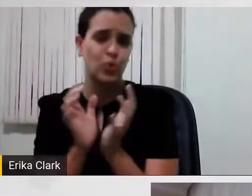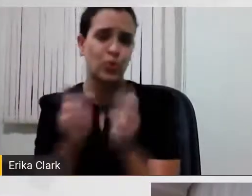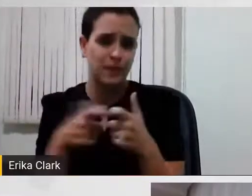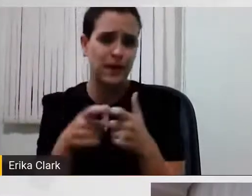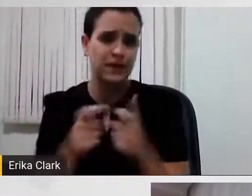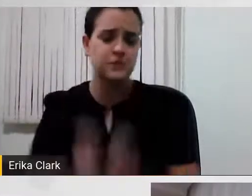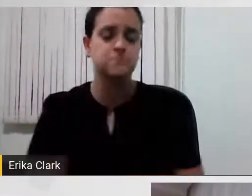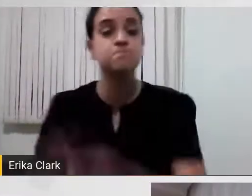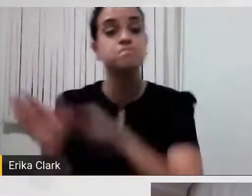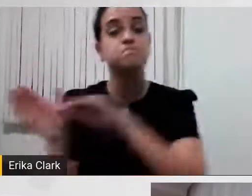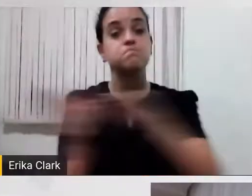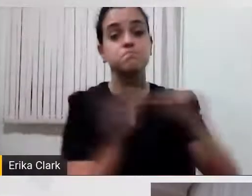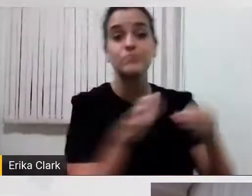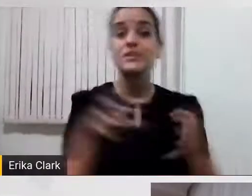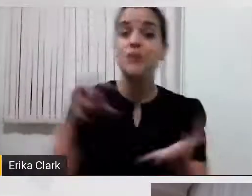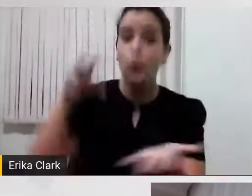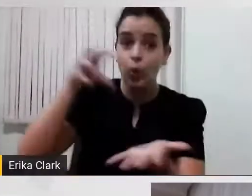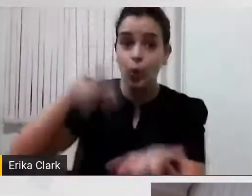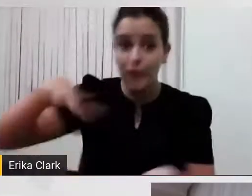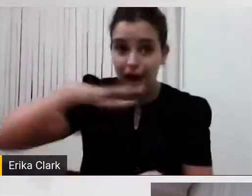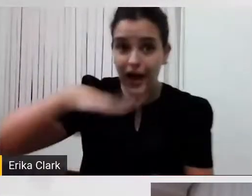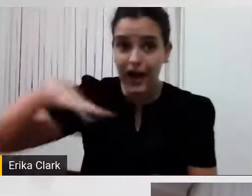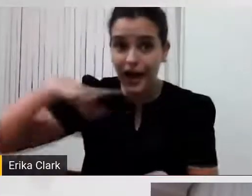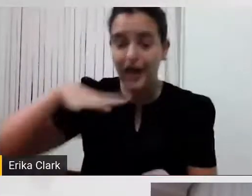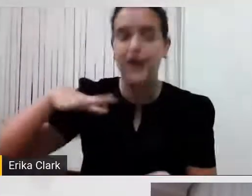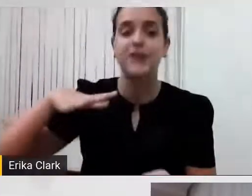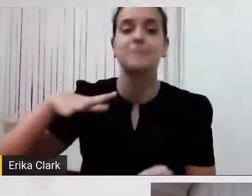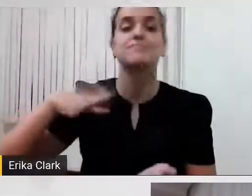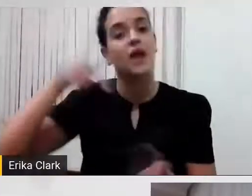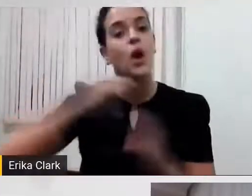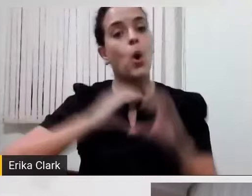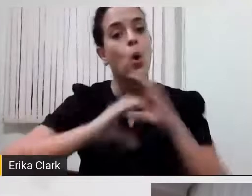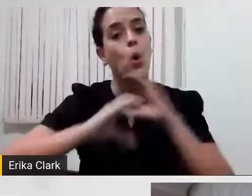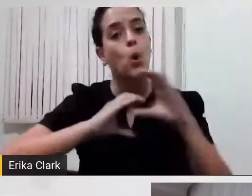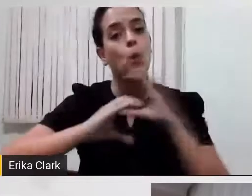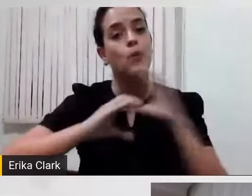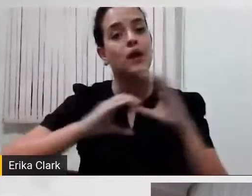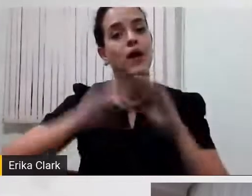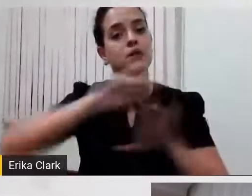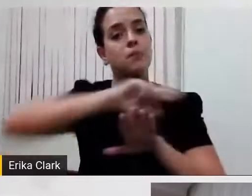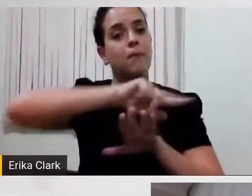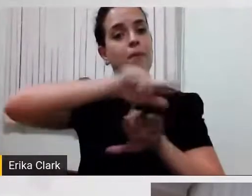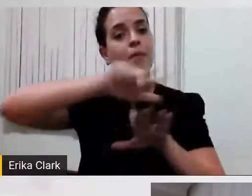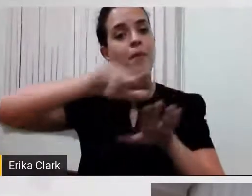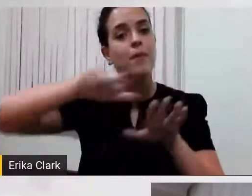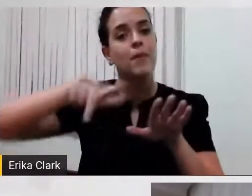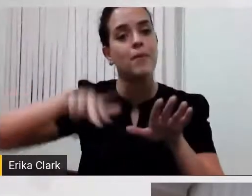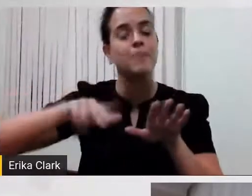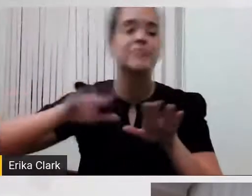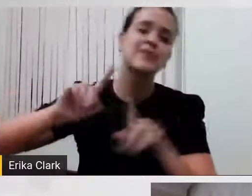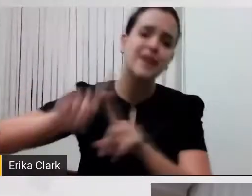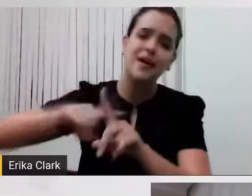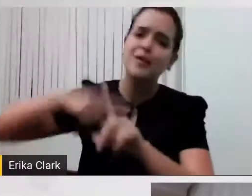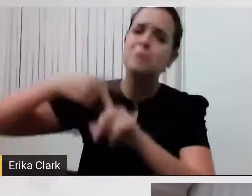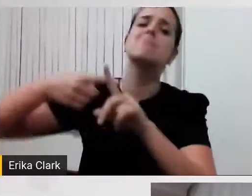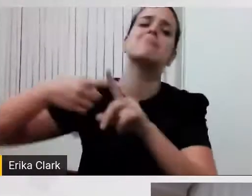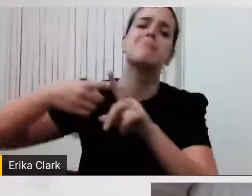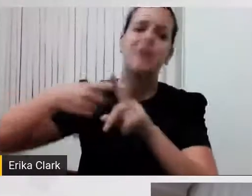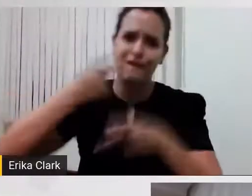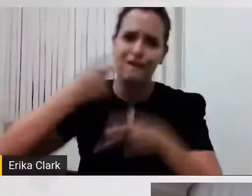Então a gente usa recursos, vários recursos de comunicação para além da fala, quando a fala está impedida. E eu mostro